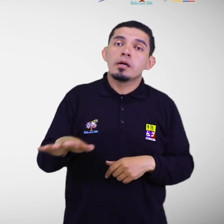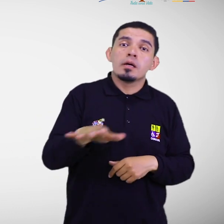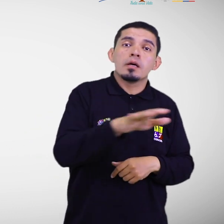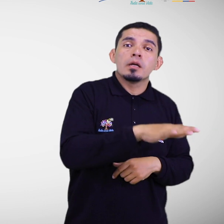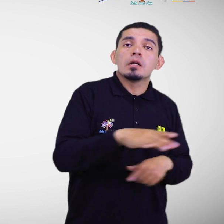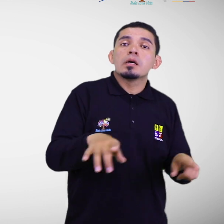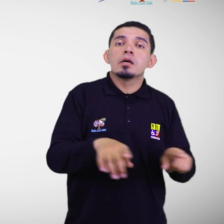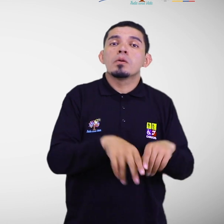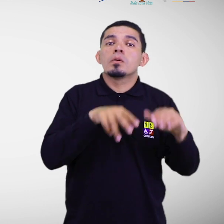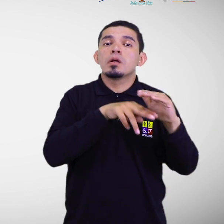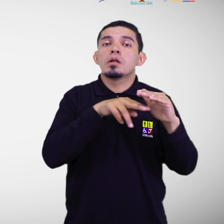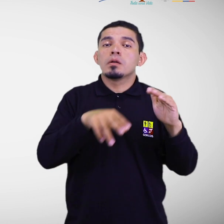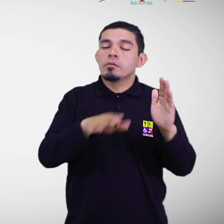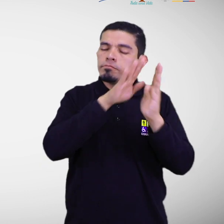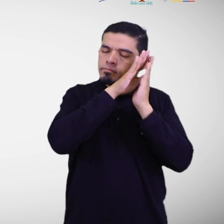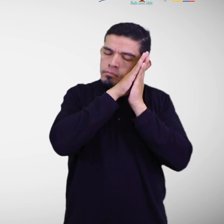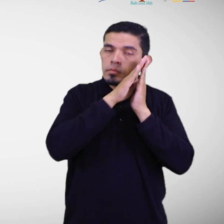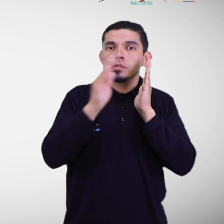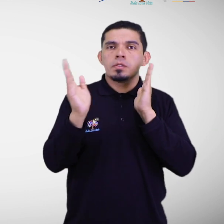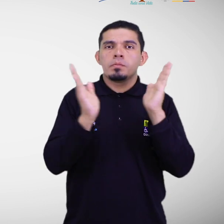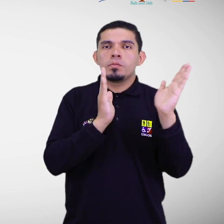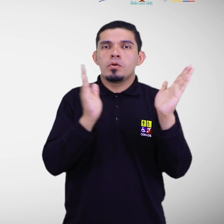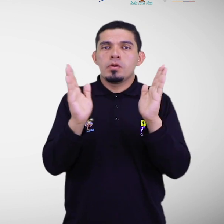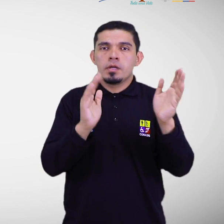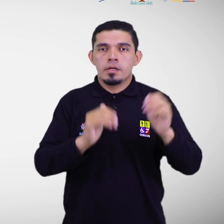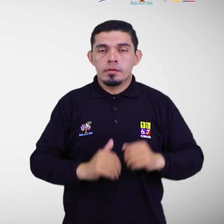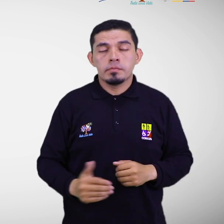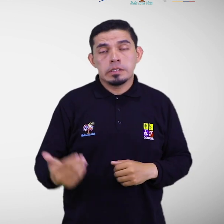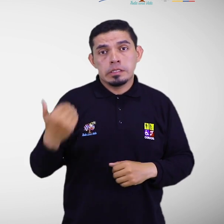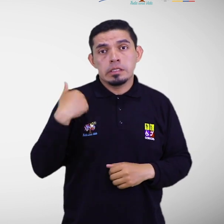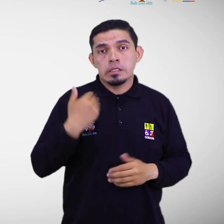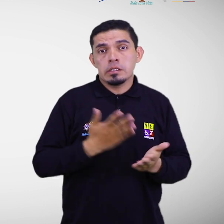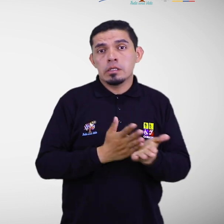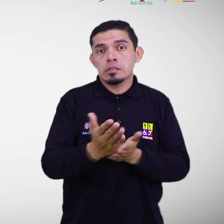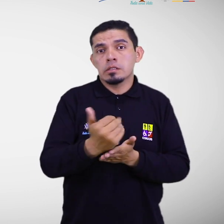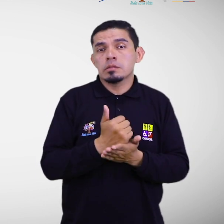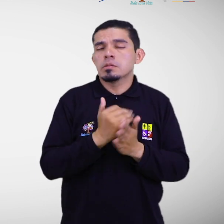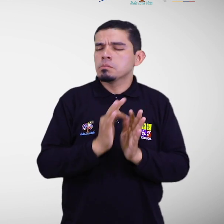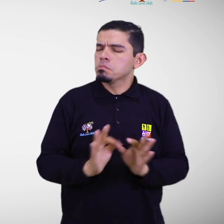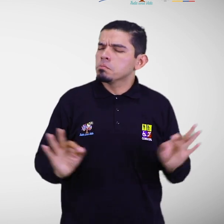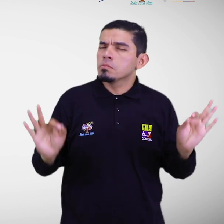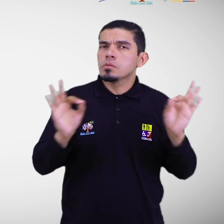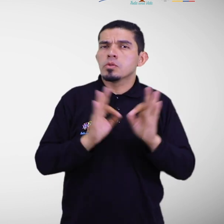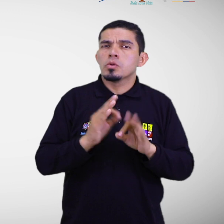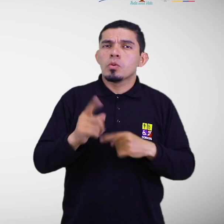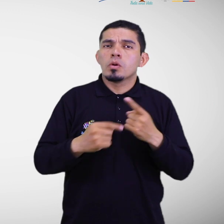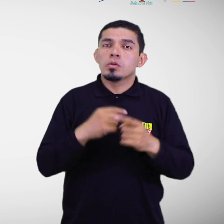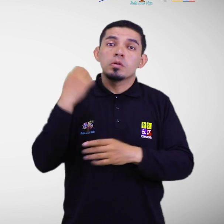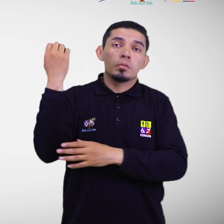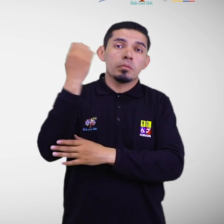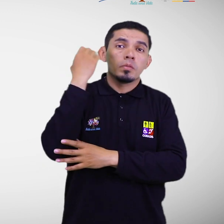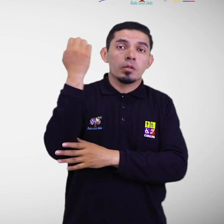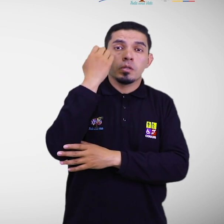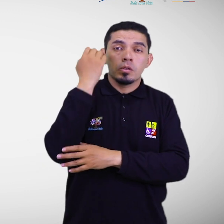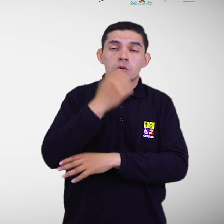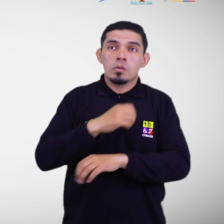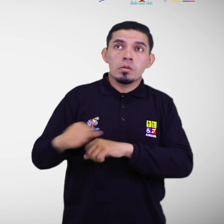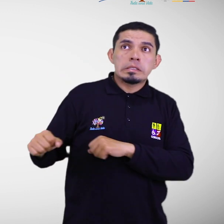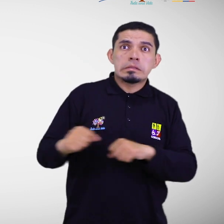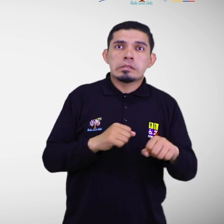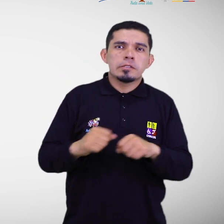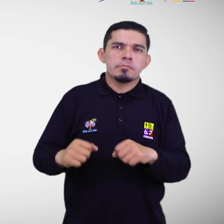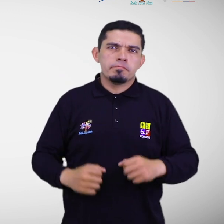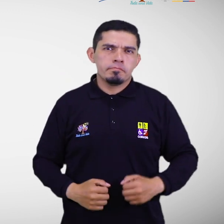funcionar como alojamientos temporales, que cuenten con accesibilidad universal, en casos de emergencias o desastres.